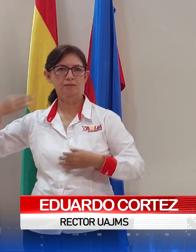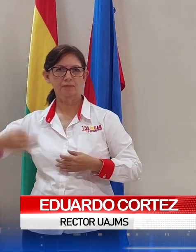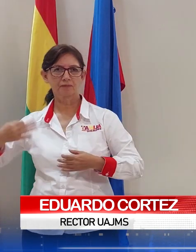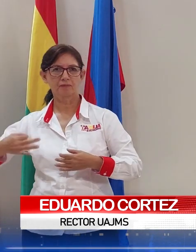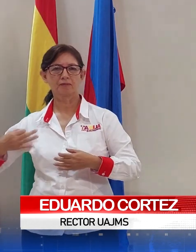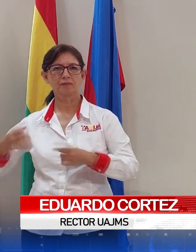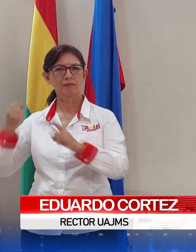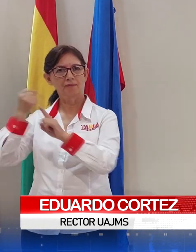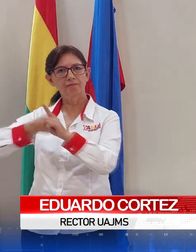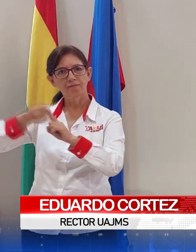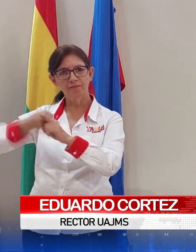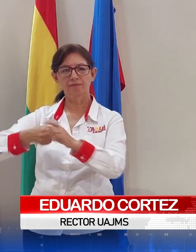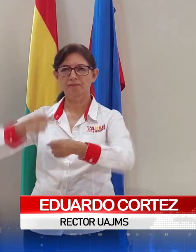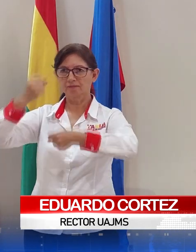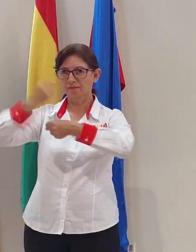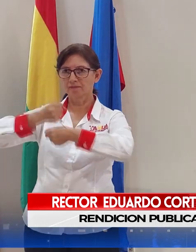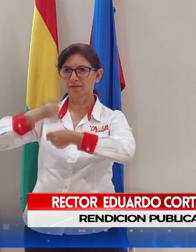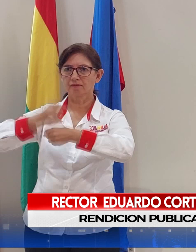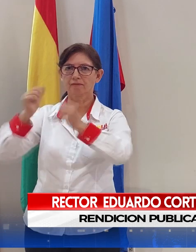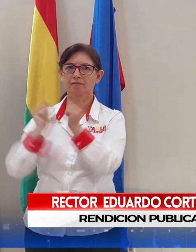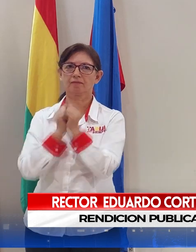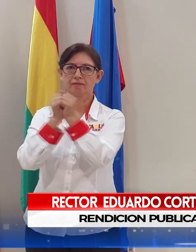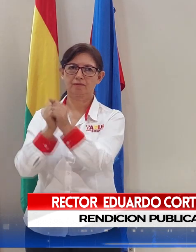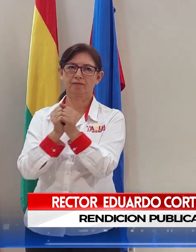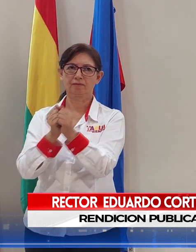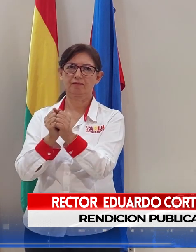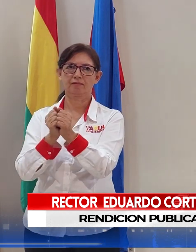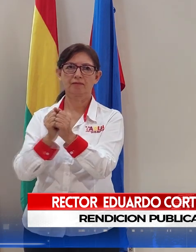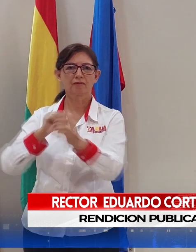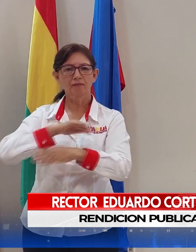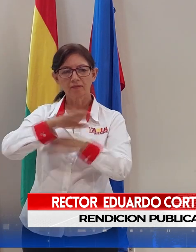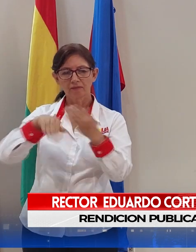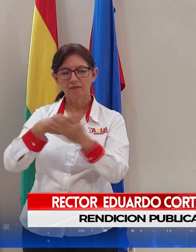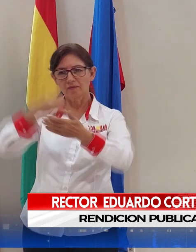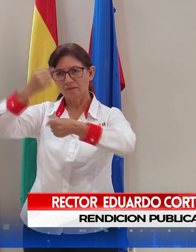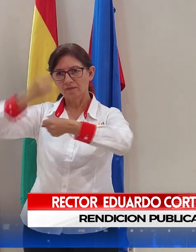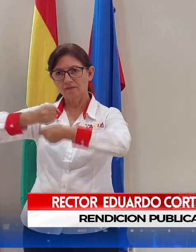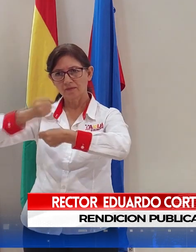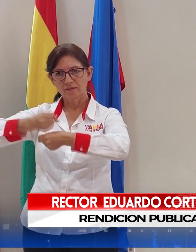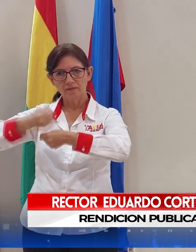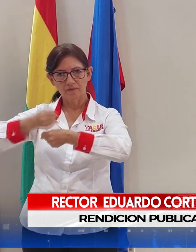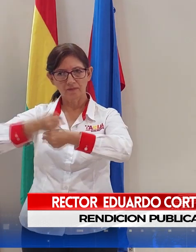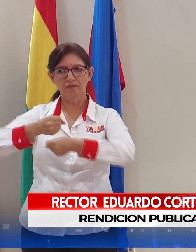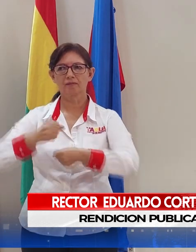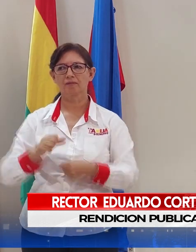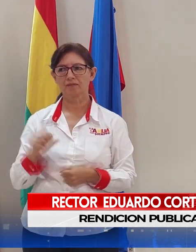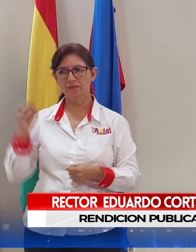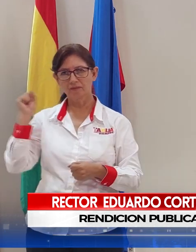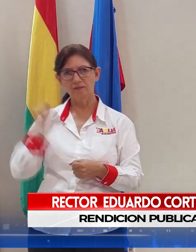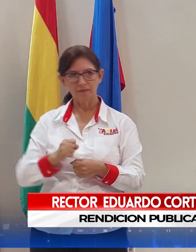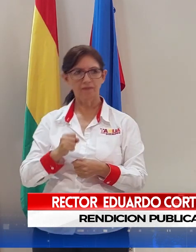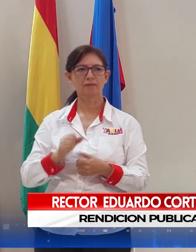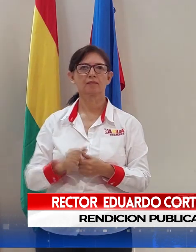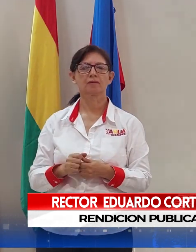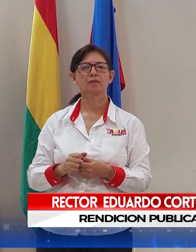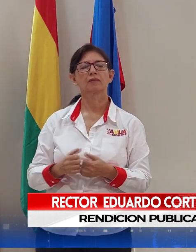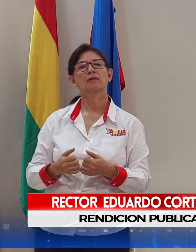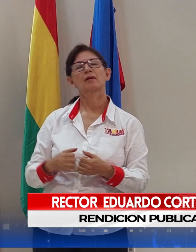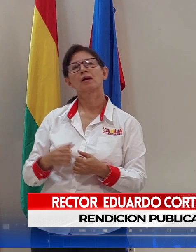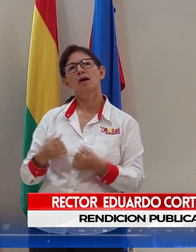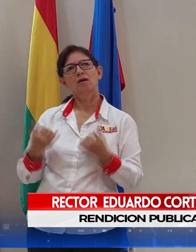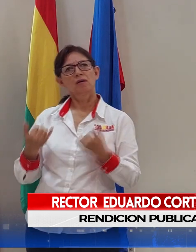todos tenemos que trabajar. Aquí todos tenemos que hacer y todos lo hemos hecho de esa manera. Se dice hoy en día,